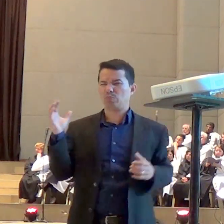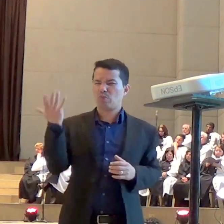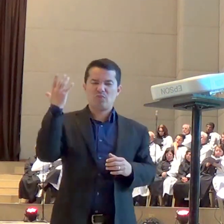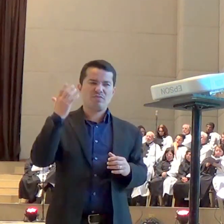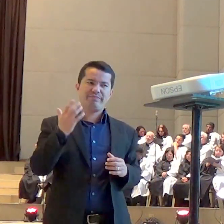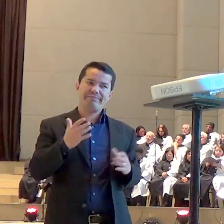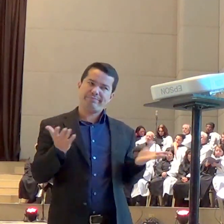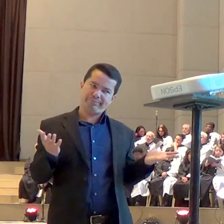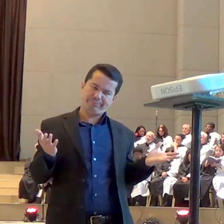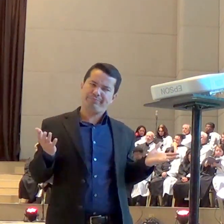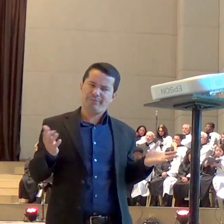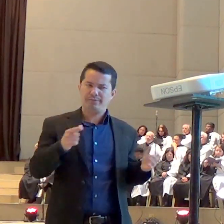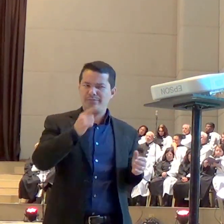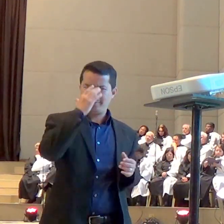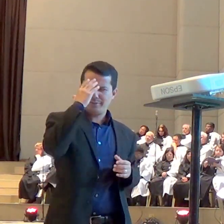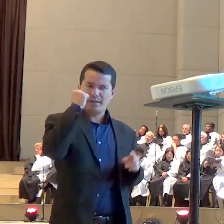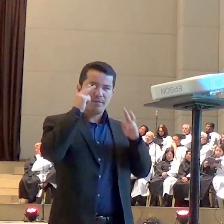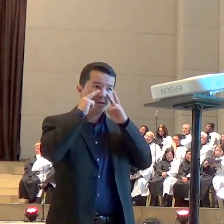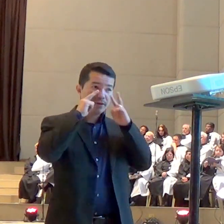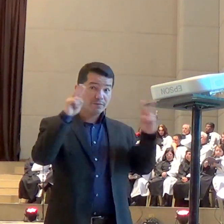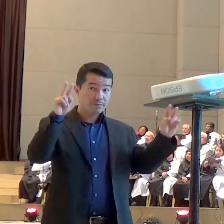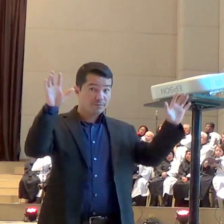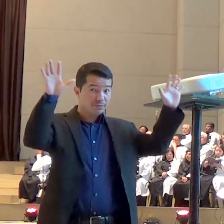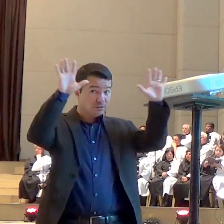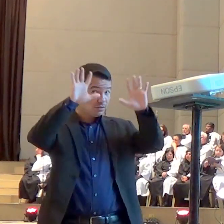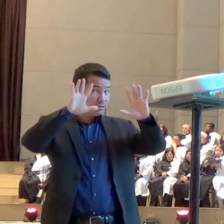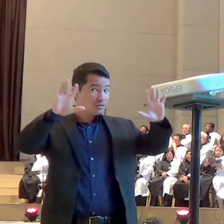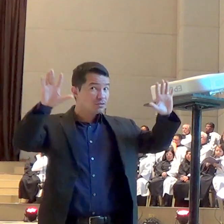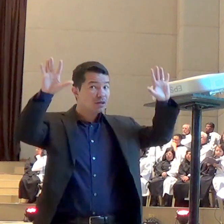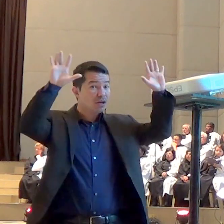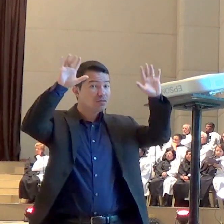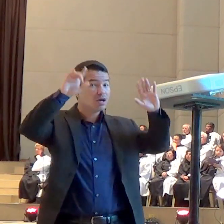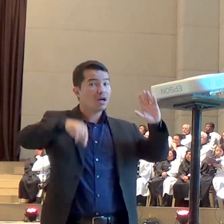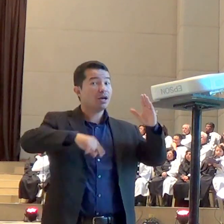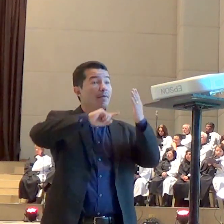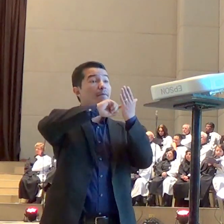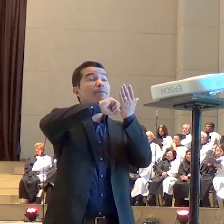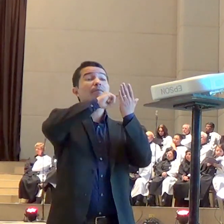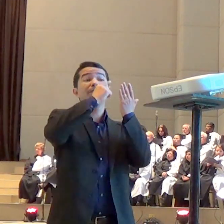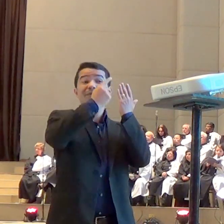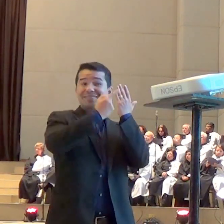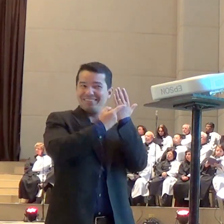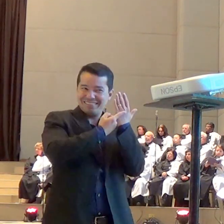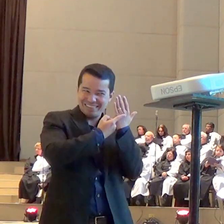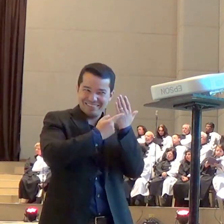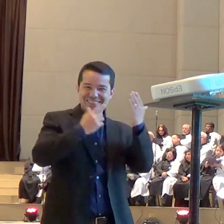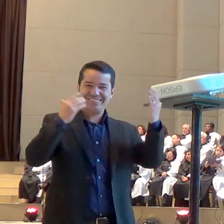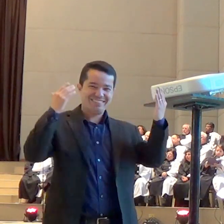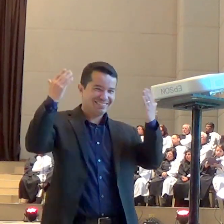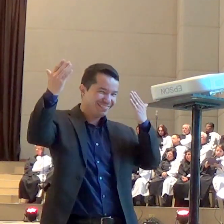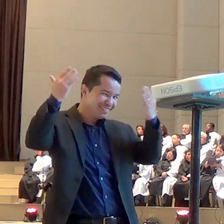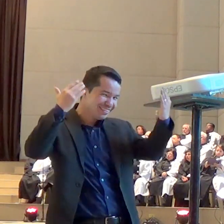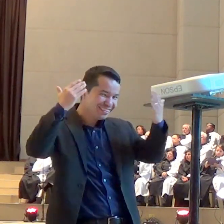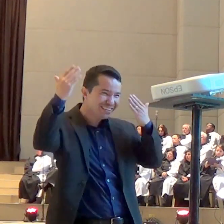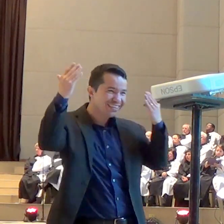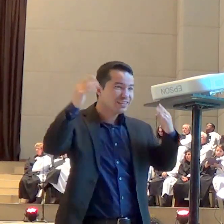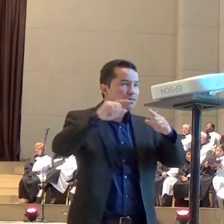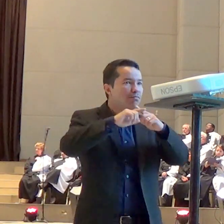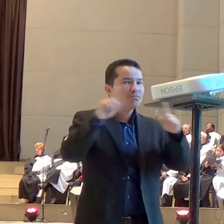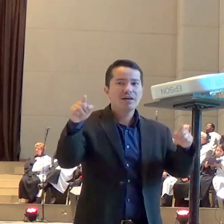dizer literalmente isso mas eles simbolizam são uma metáfora para a gente mas é uma visão lindíssima